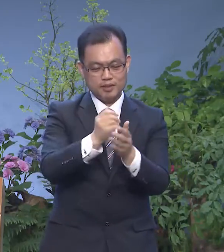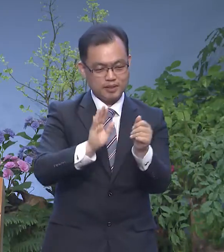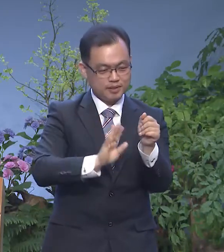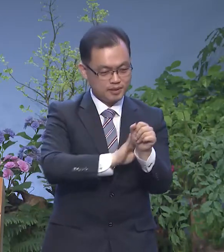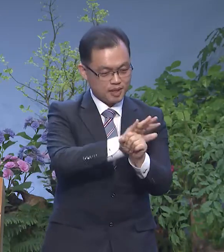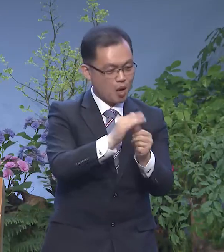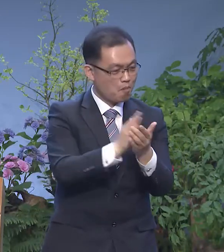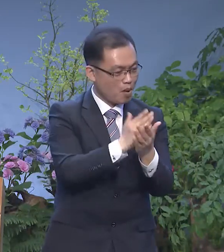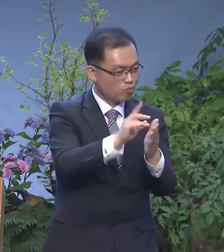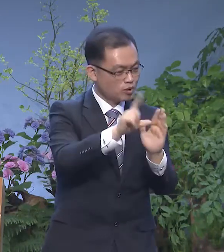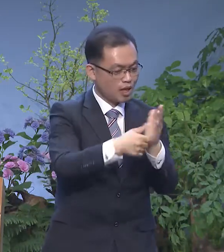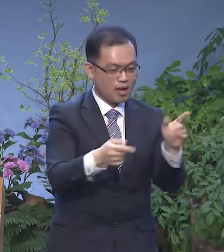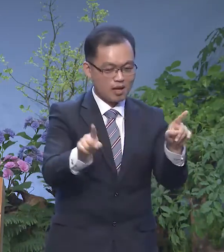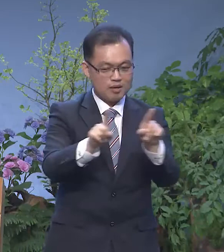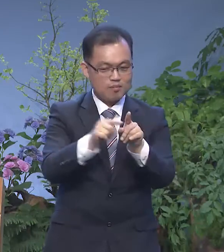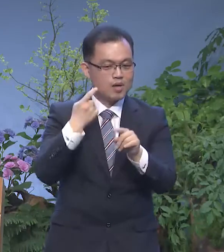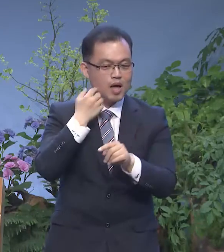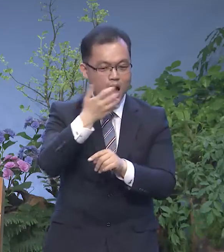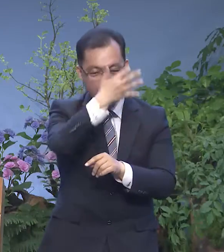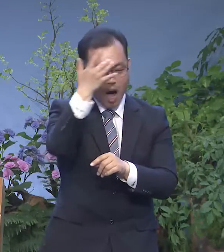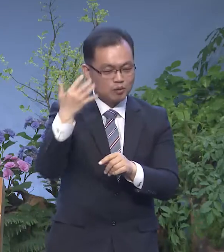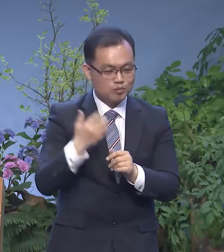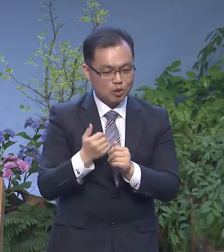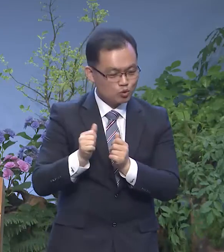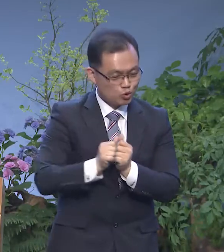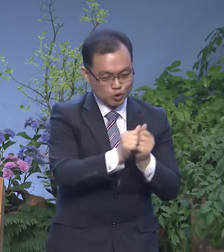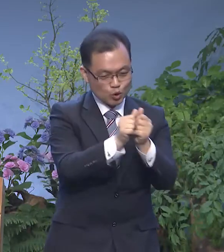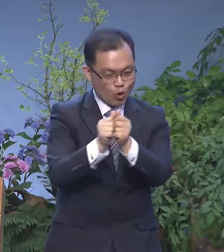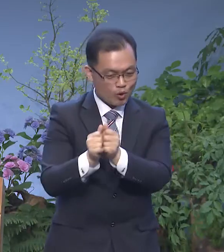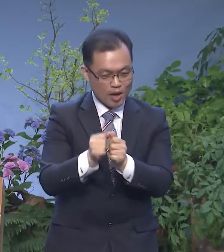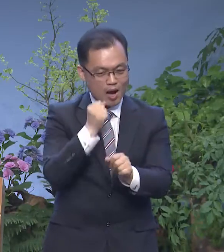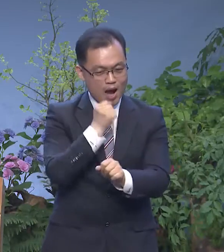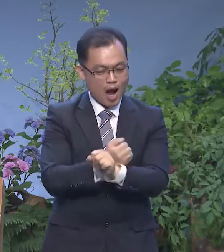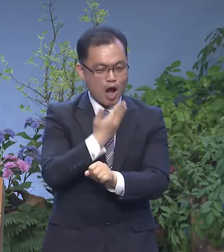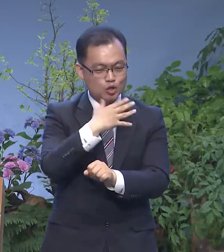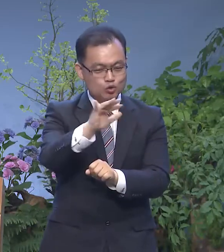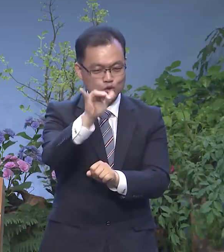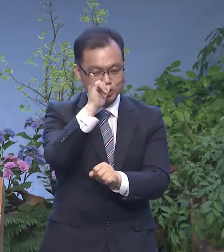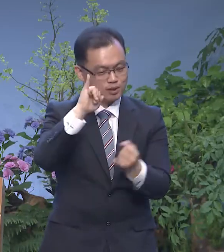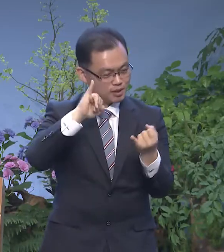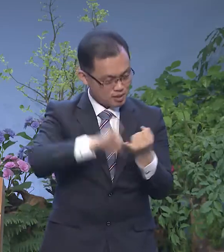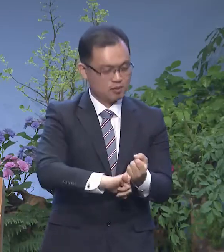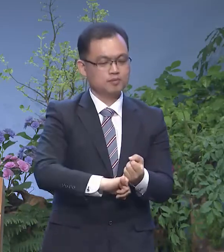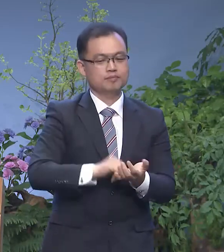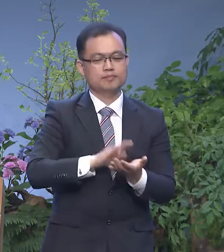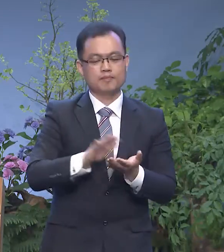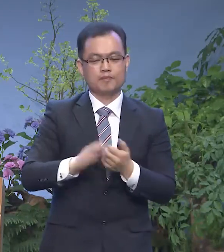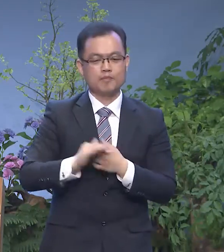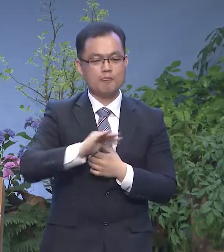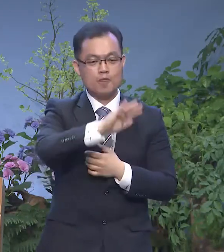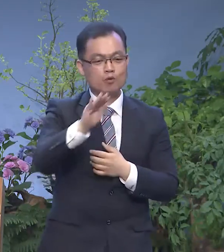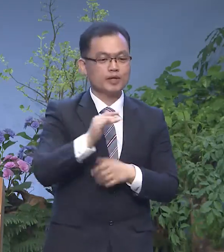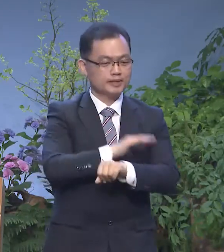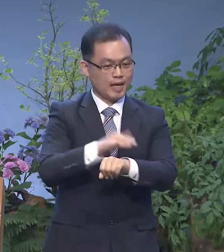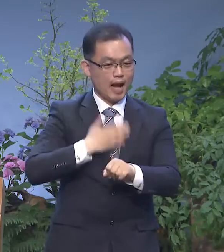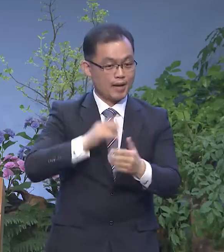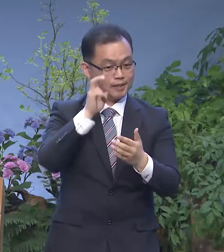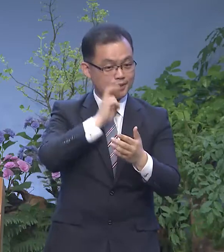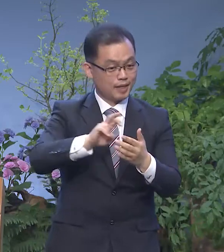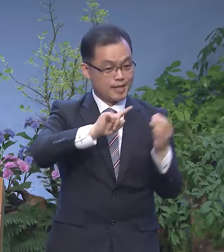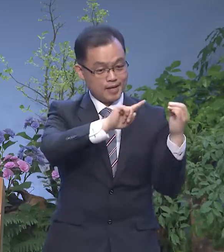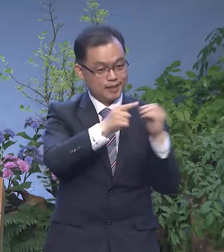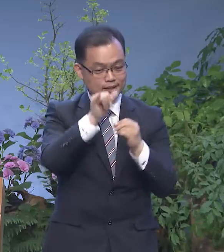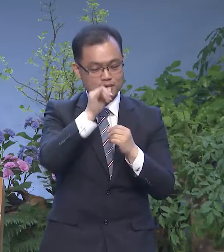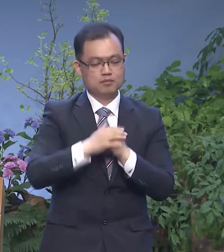함께 아름다운 동행을 할 수 있게 되어지는 것입니다 우리가 잘 아는 찬양 가사 중에 이런 가사가